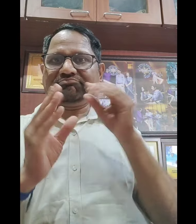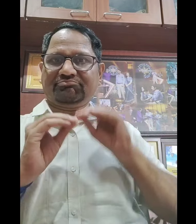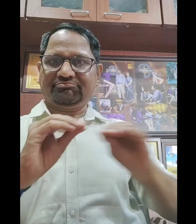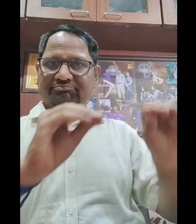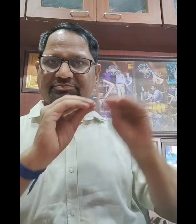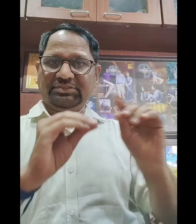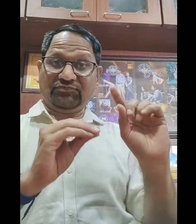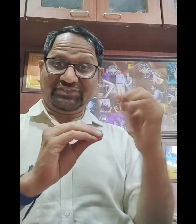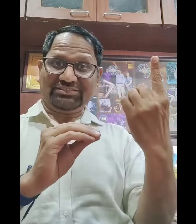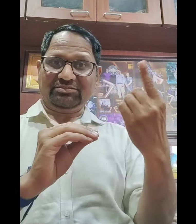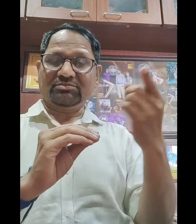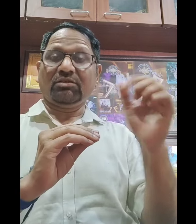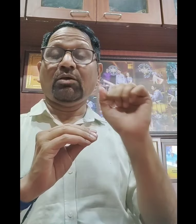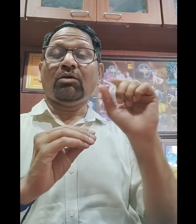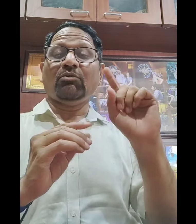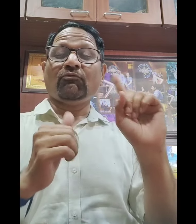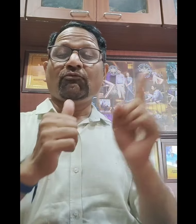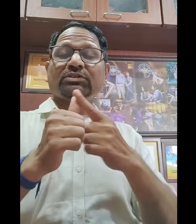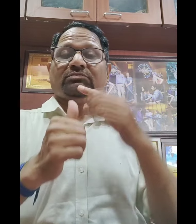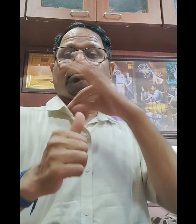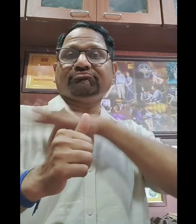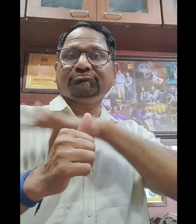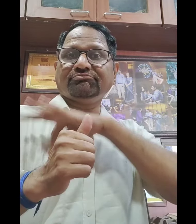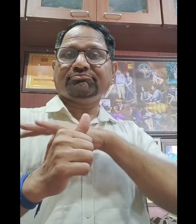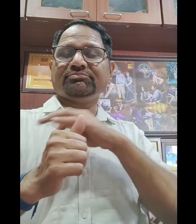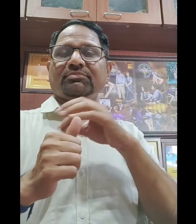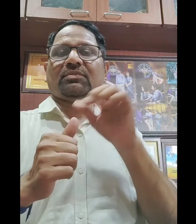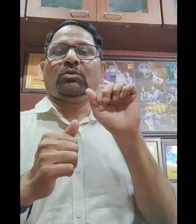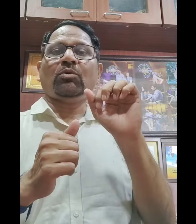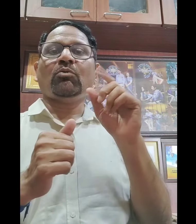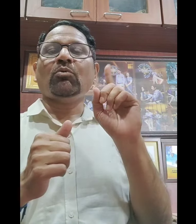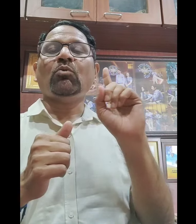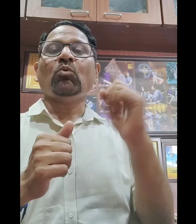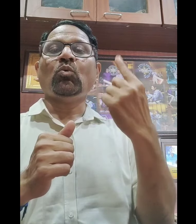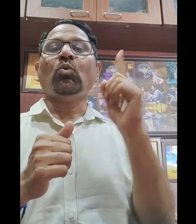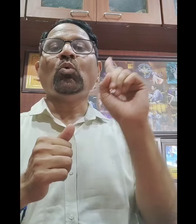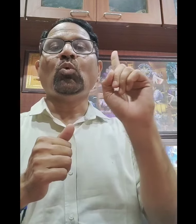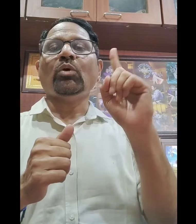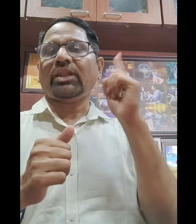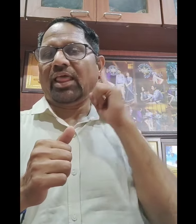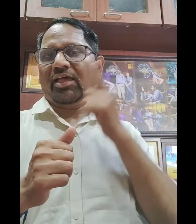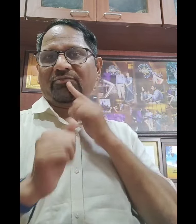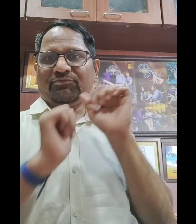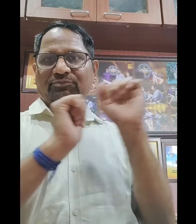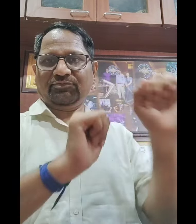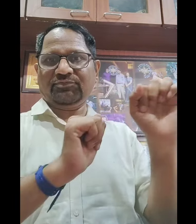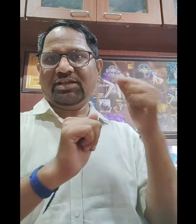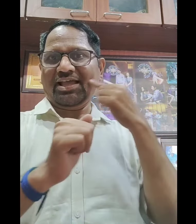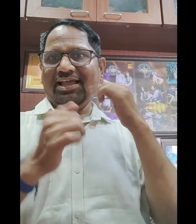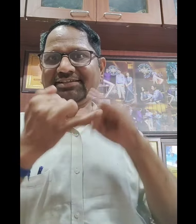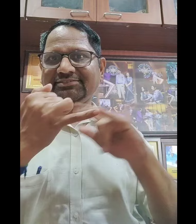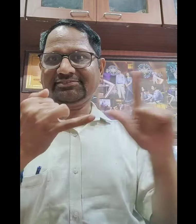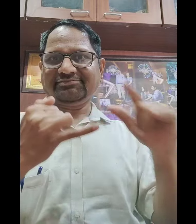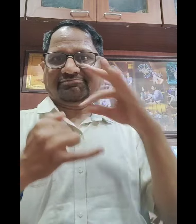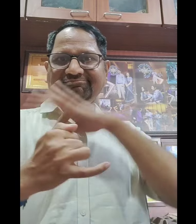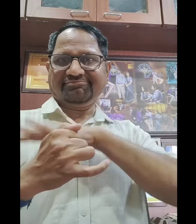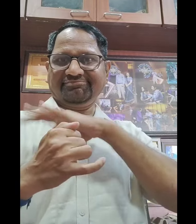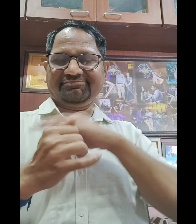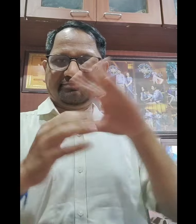जिसको प्रमोट कर रहा है और जिसका फायदा सबसे पहले बधिरों को के लिए